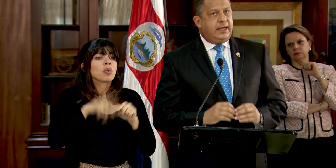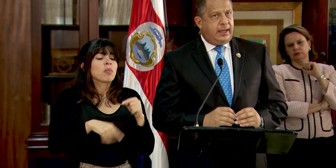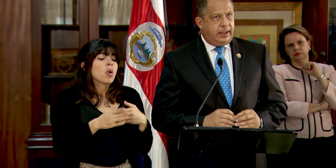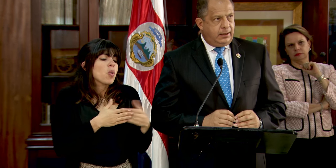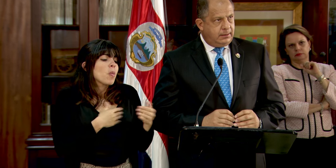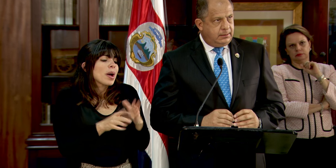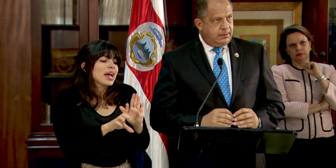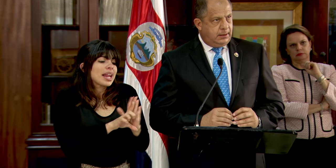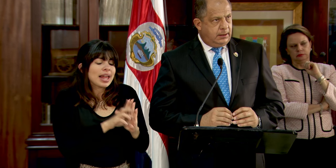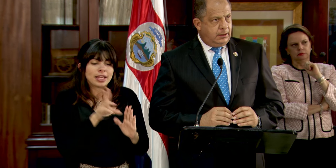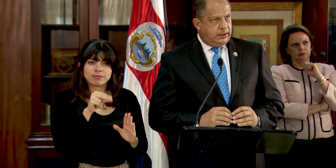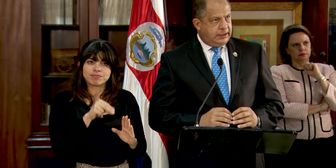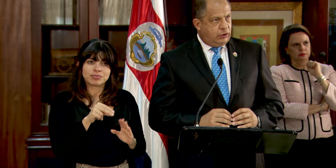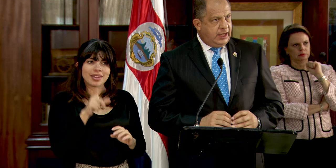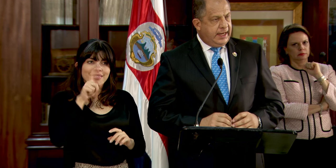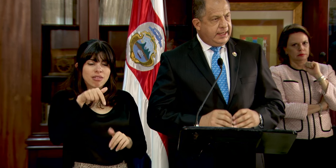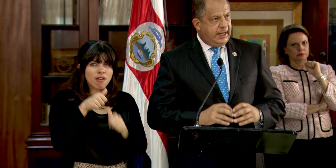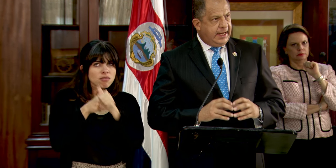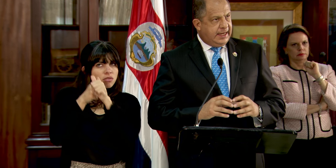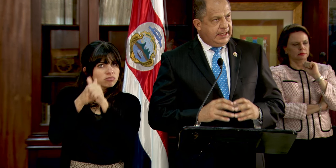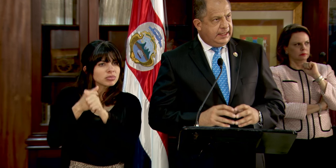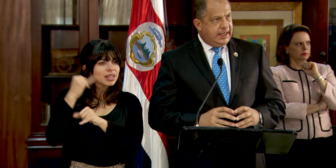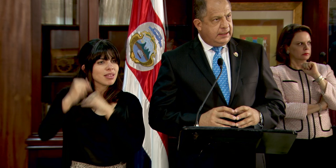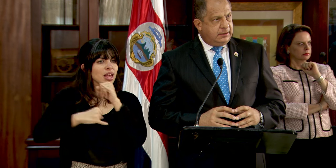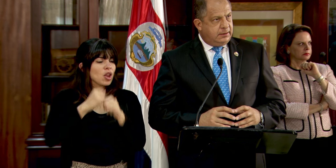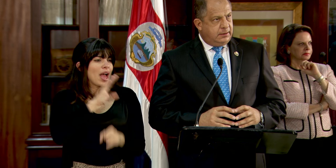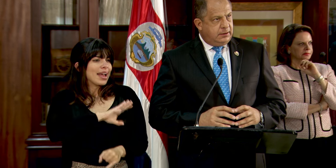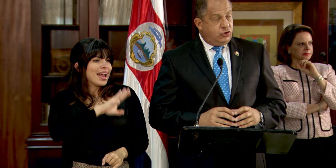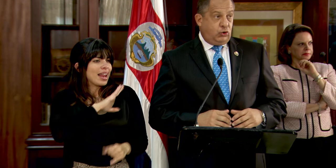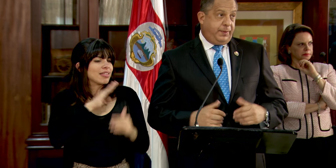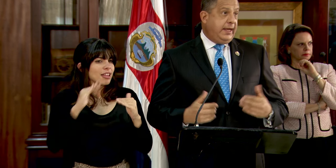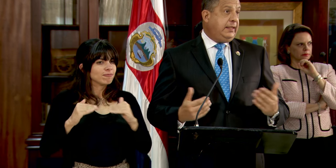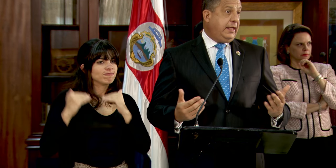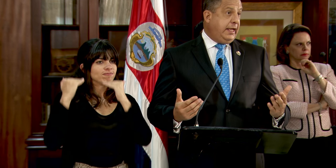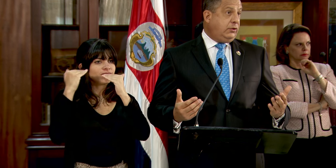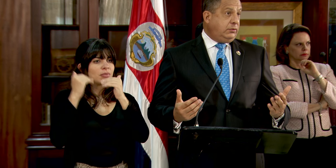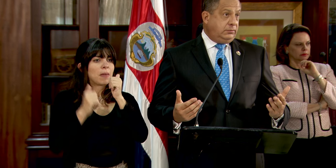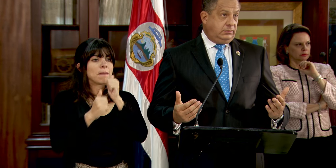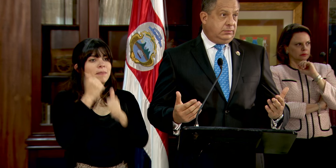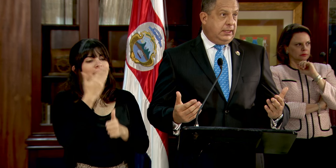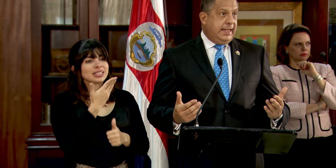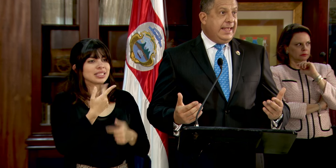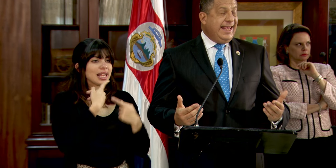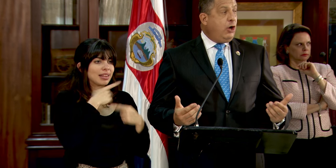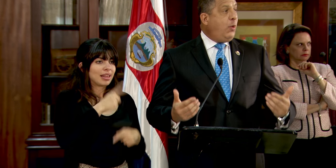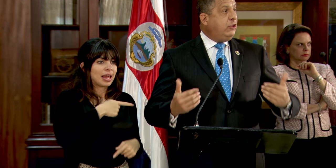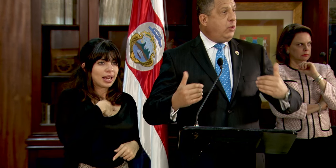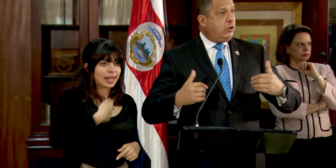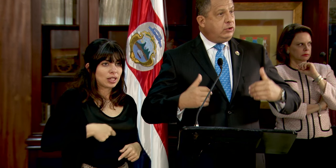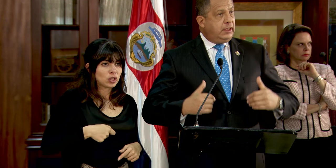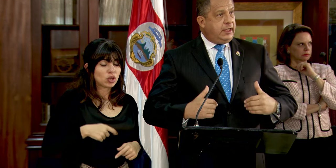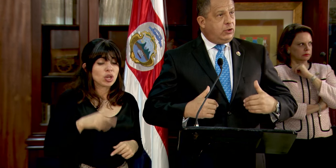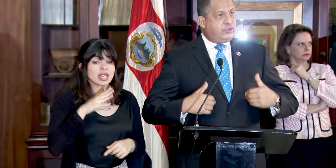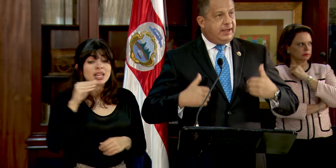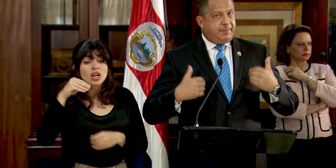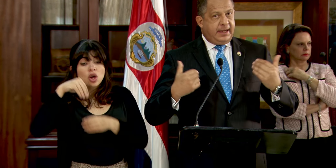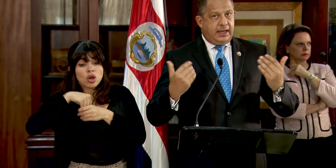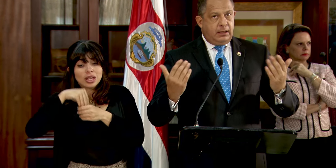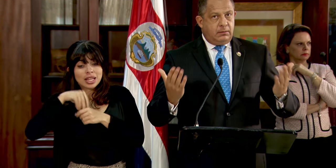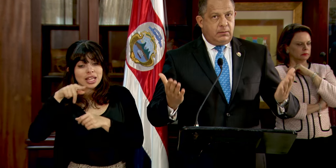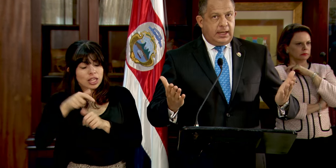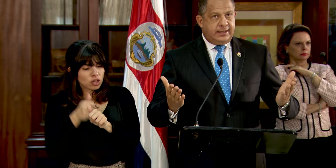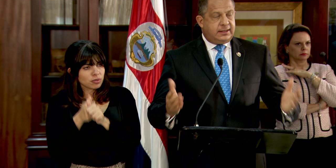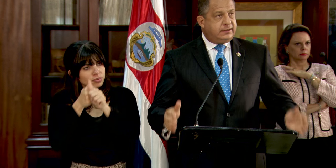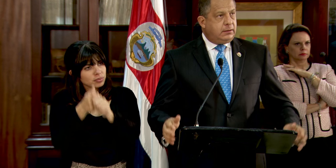ser cualquier ley. Tiene que ser una ley que en calidad supere el decreto y en cuanto a contenido se